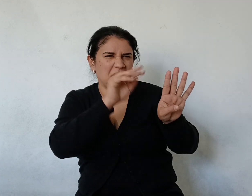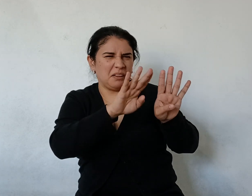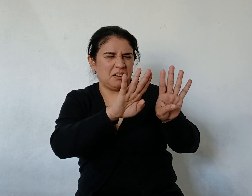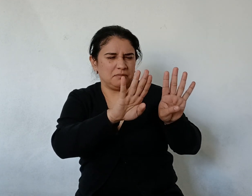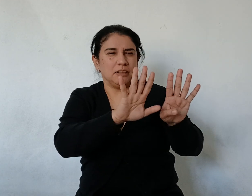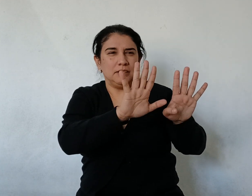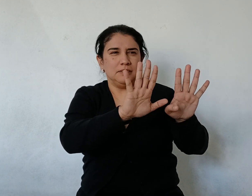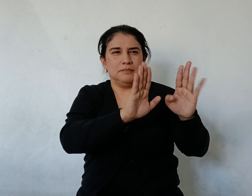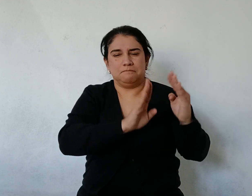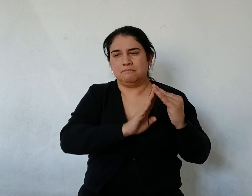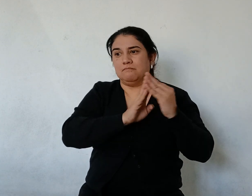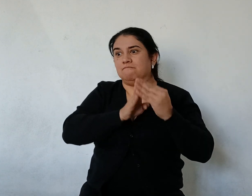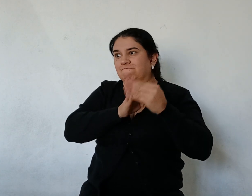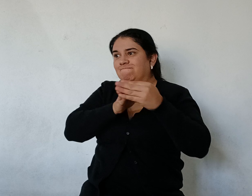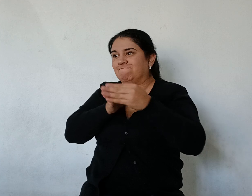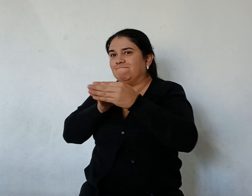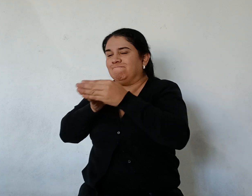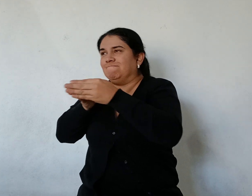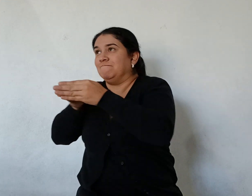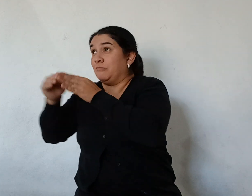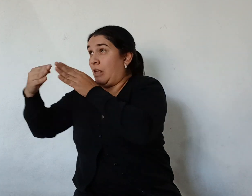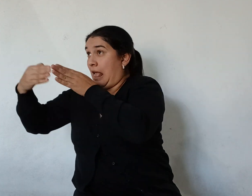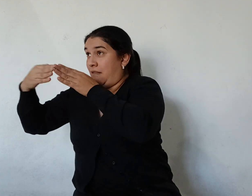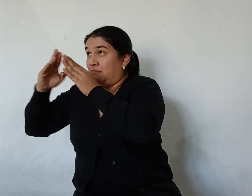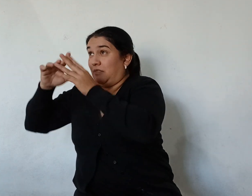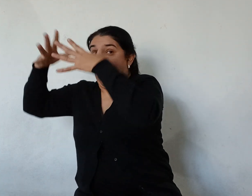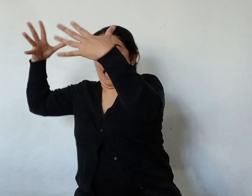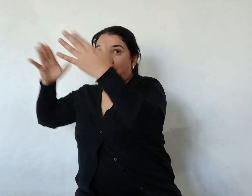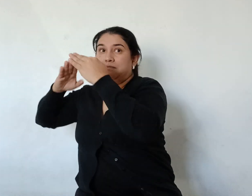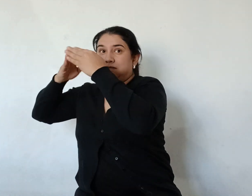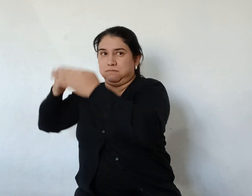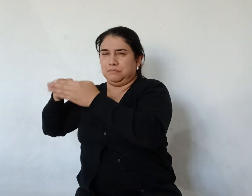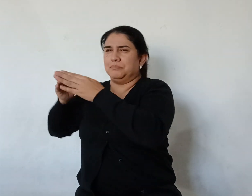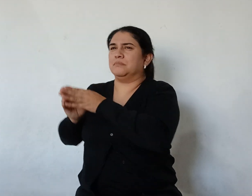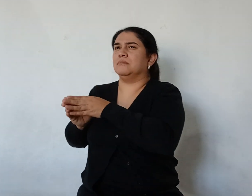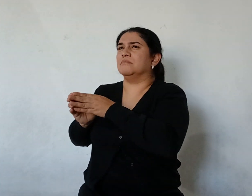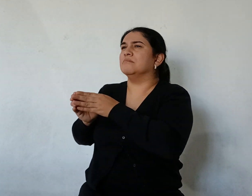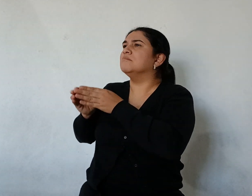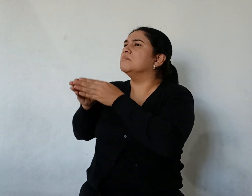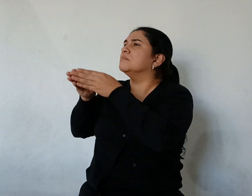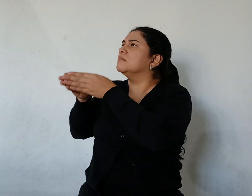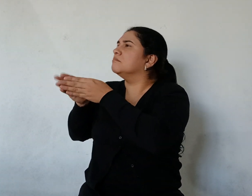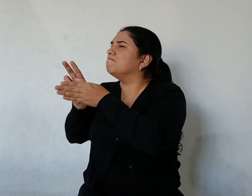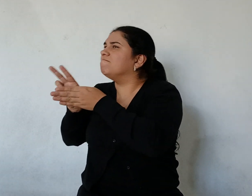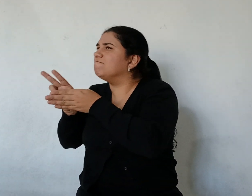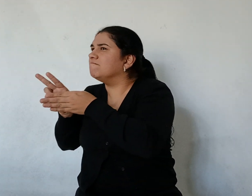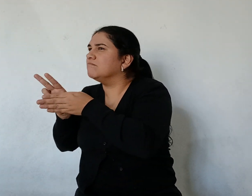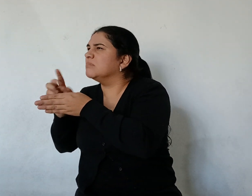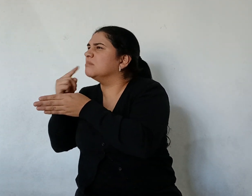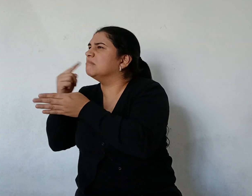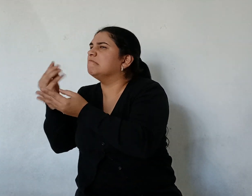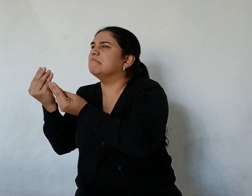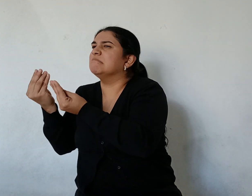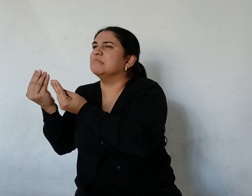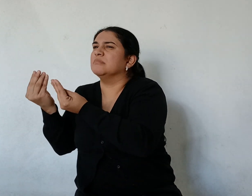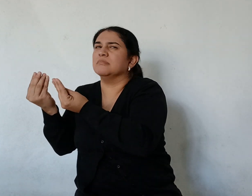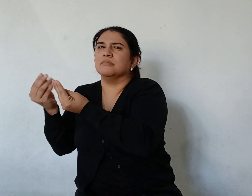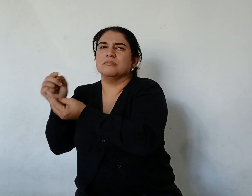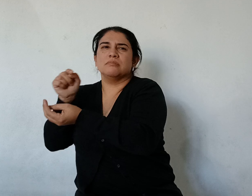Pero después volvió otra vez al dique Y los hombres del bote gritaron ¡Eh, yacarés! ¿Qué hay? Respondieron